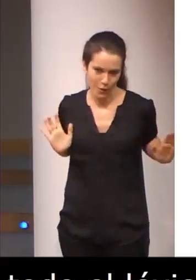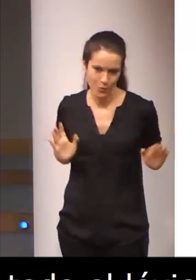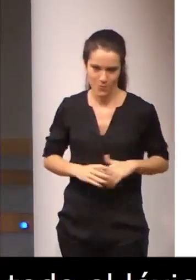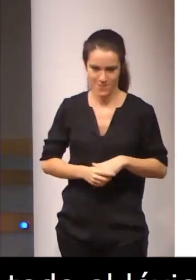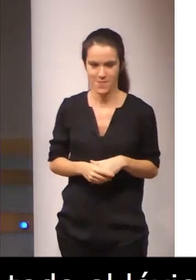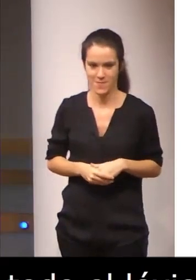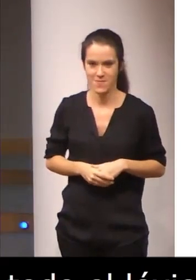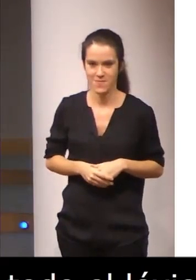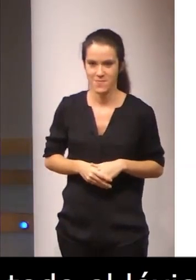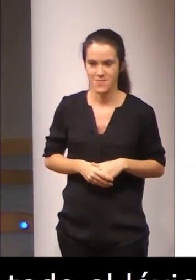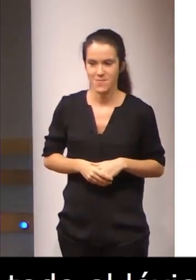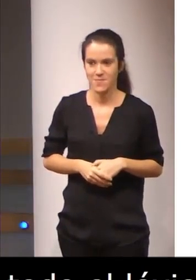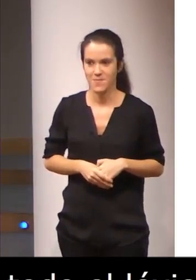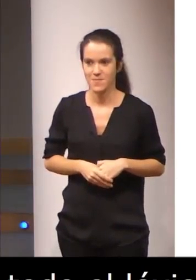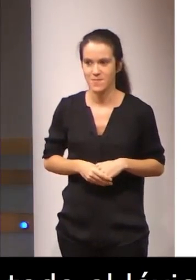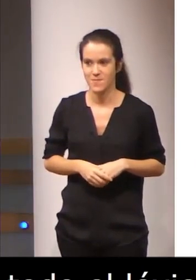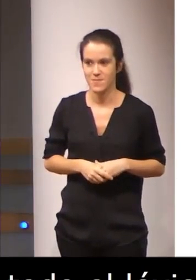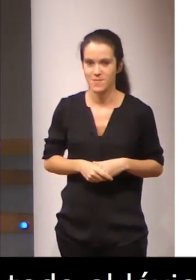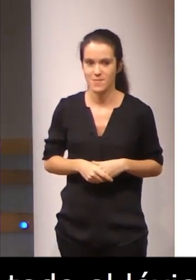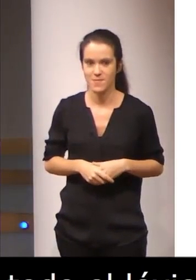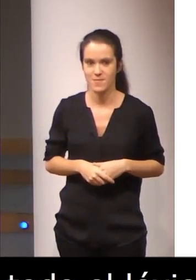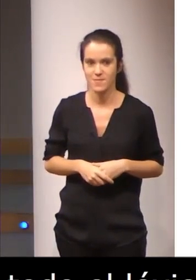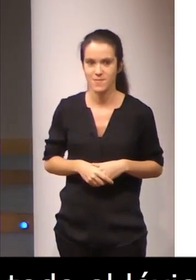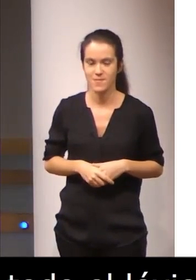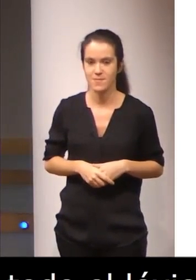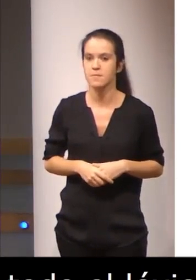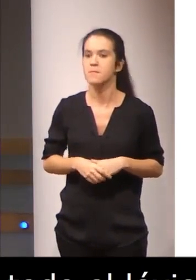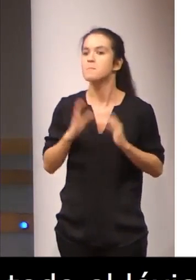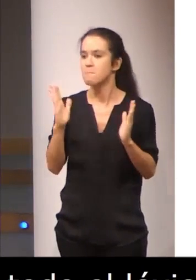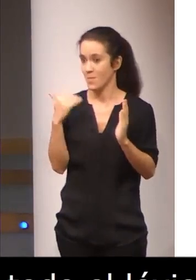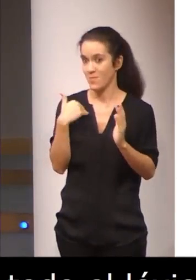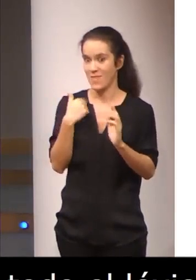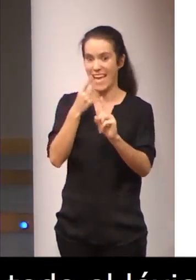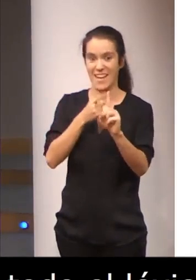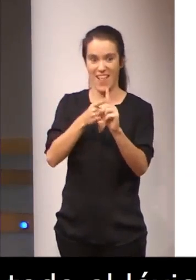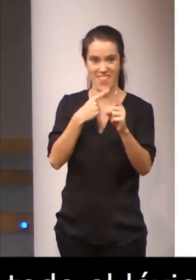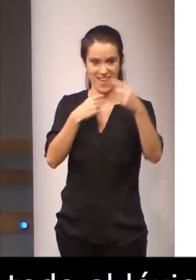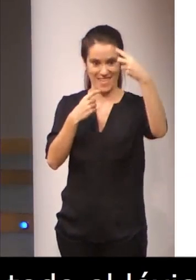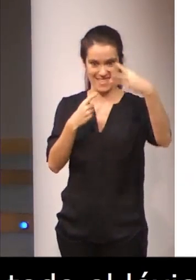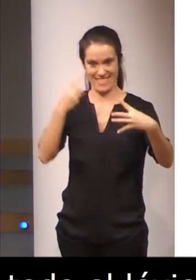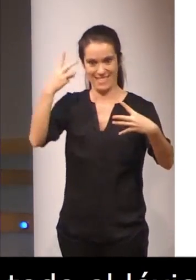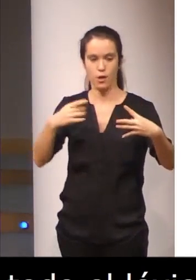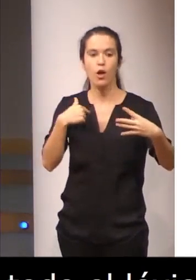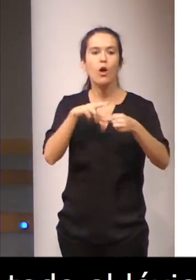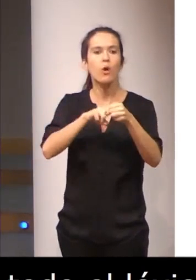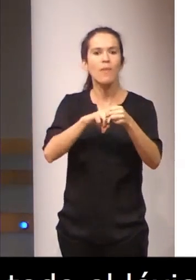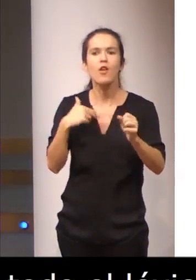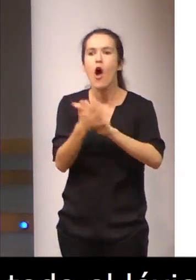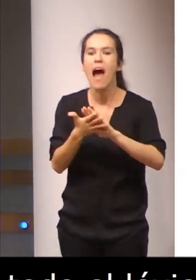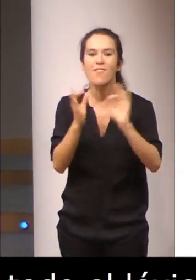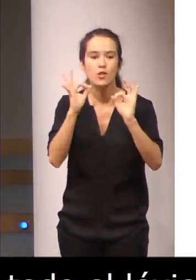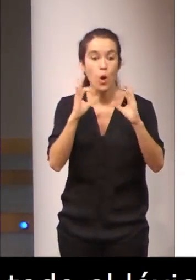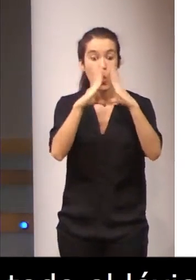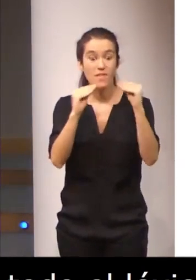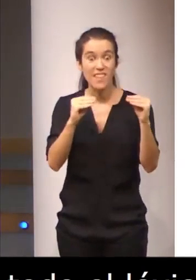A ver, en todas estas referencias a las provincias no me he referido a las universidades